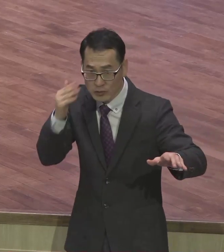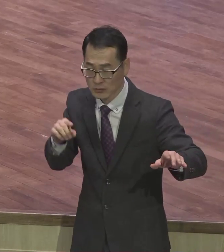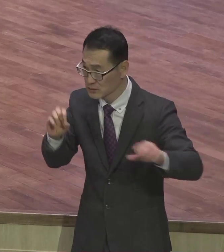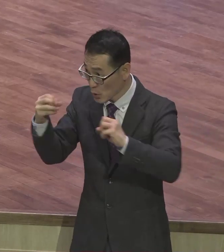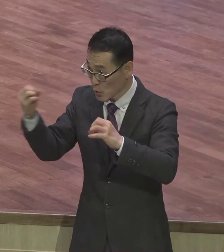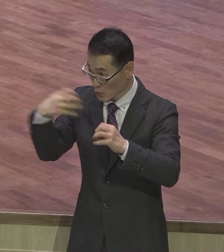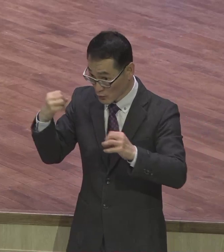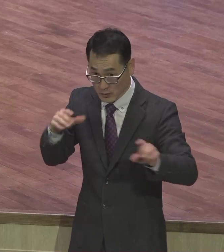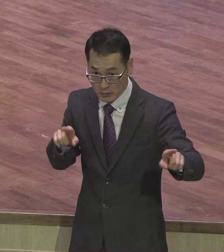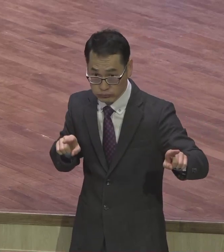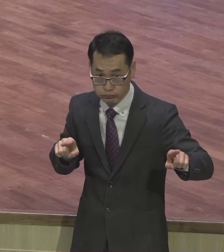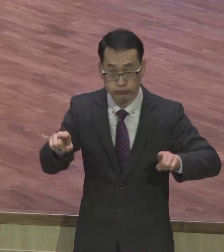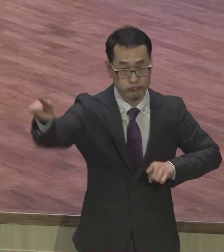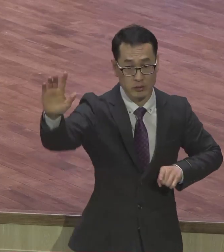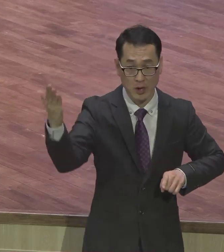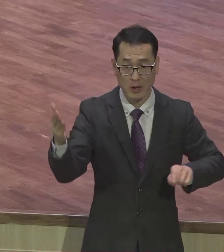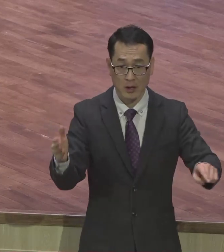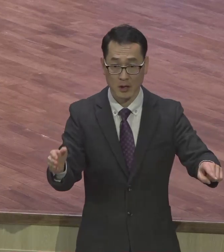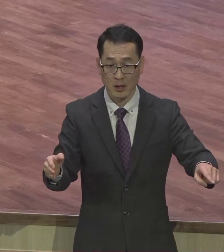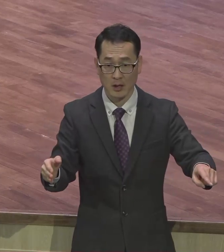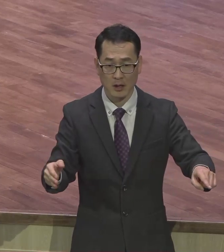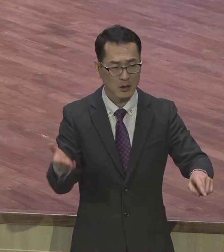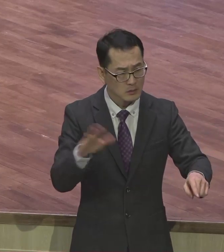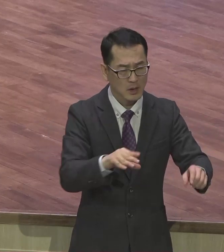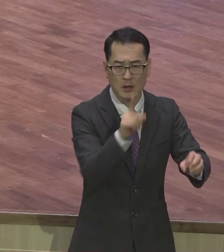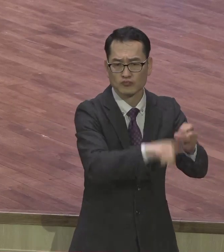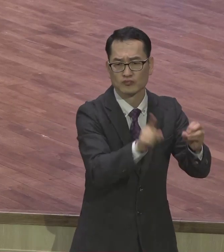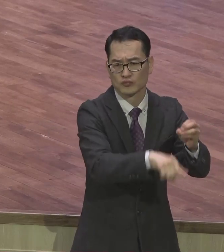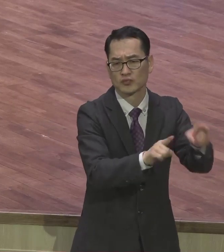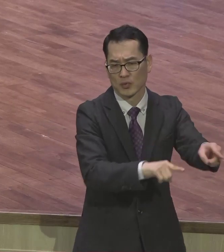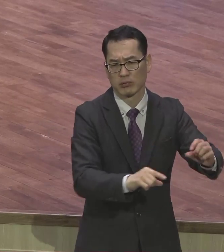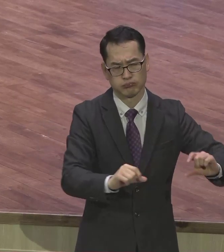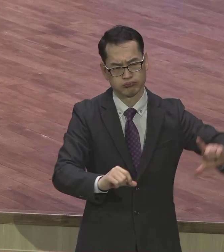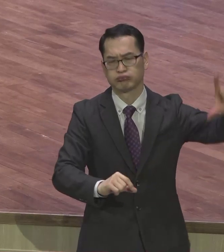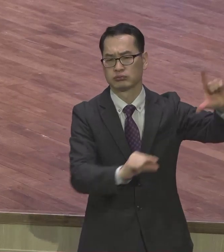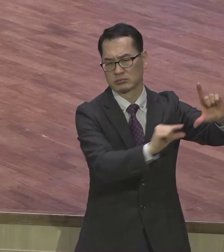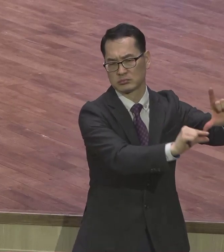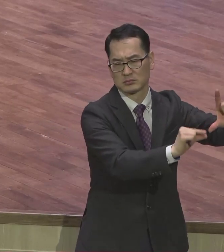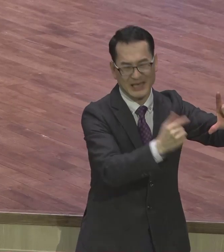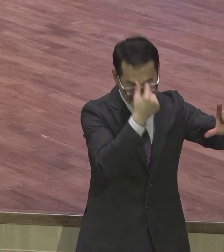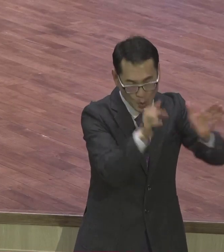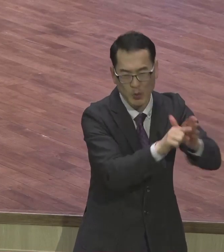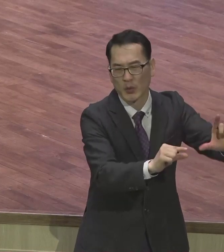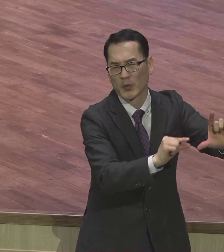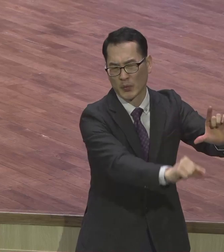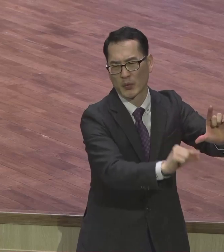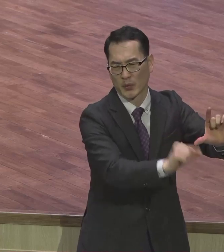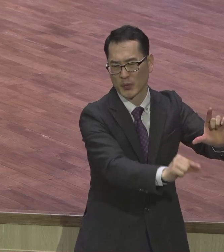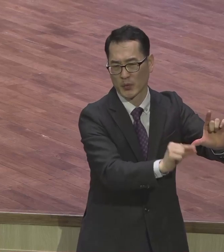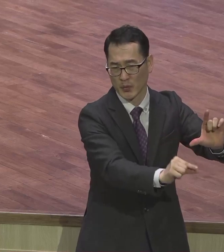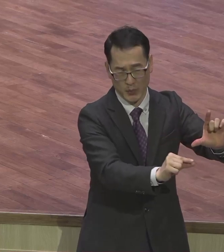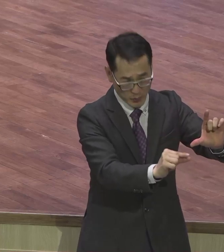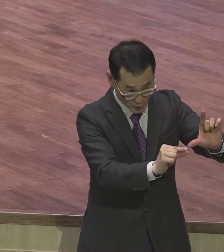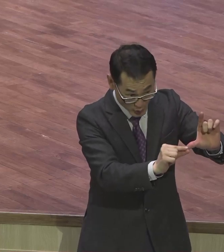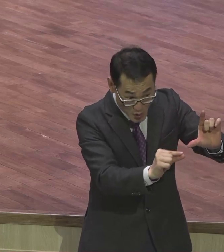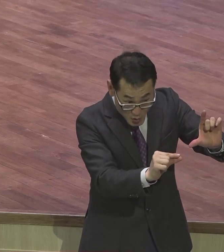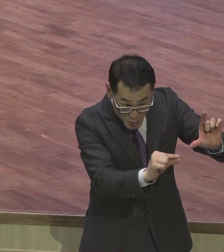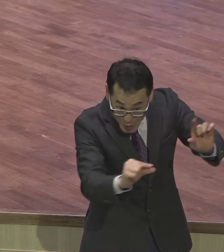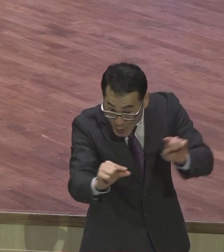목사님들도 현지 목사님들도 3명이 나와서 전 우리 신학교 공부하고 있고 신학생들이 얼마나 열정이 있고 그 보니까